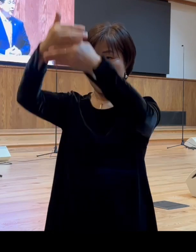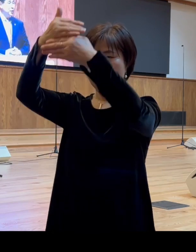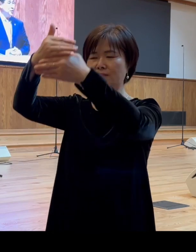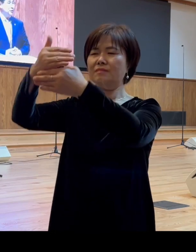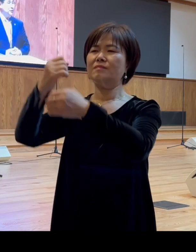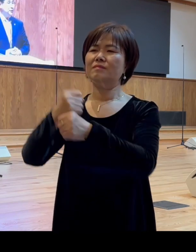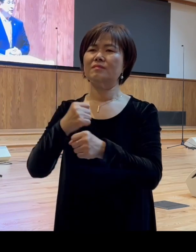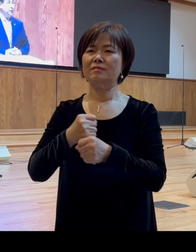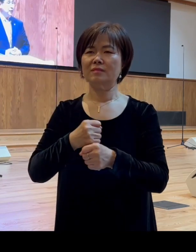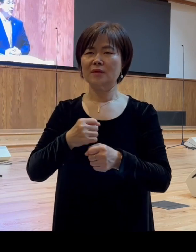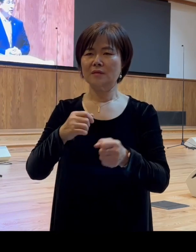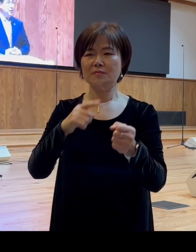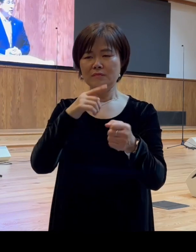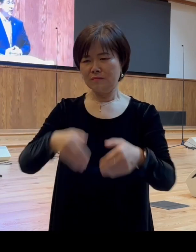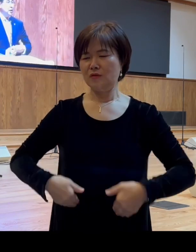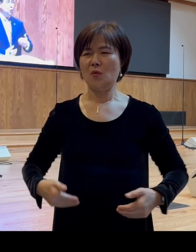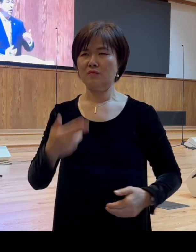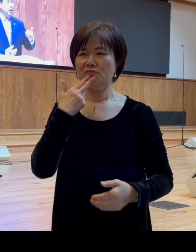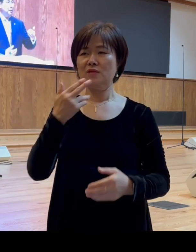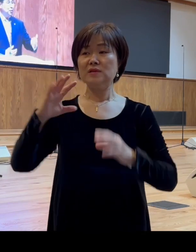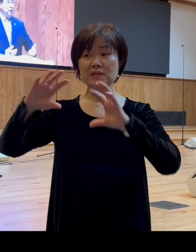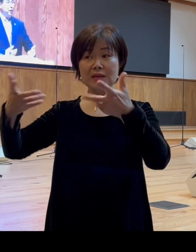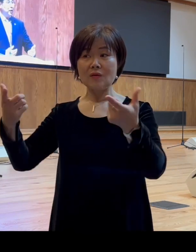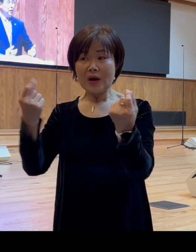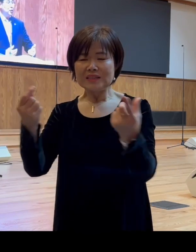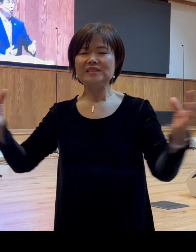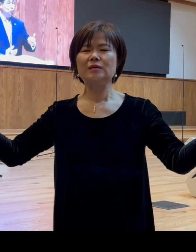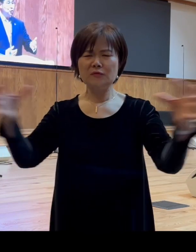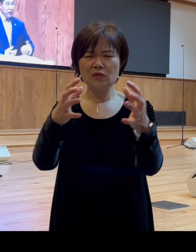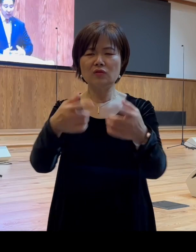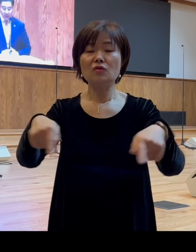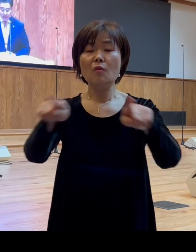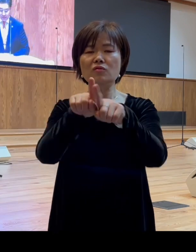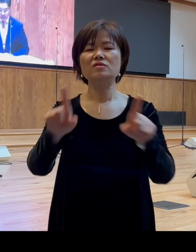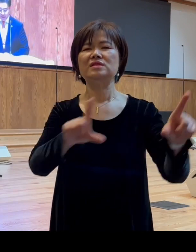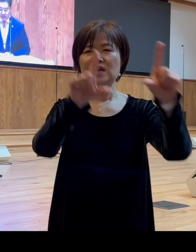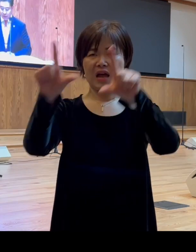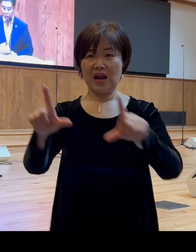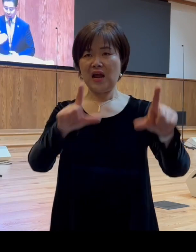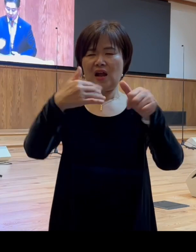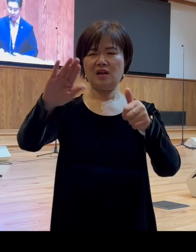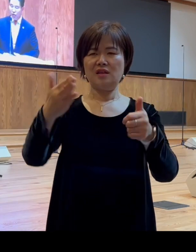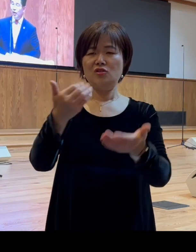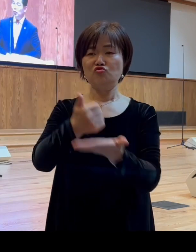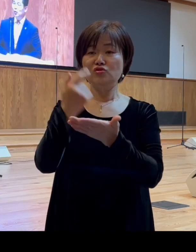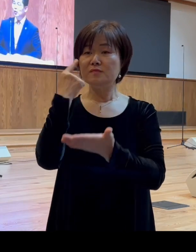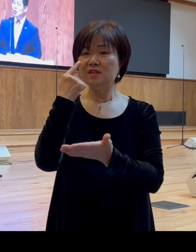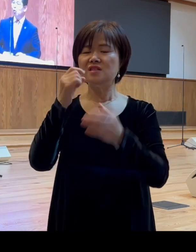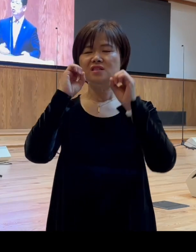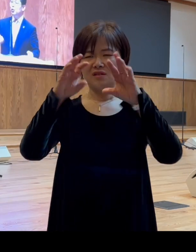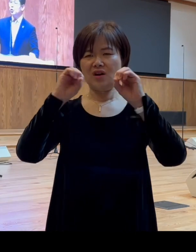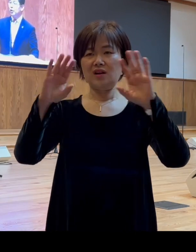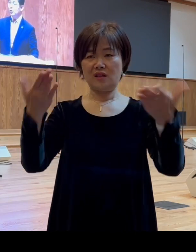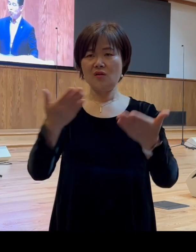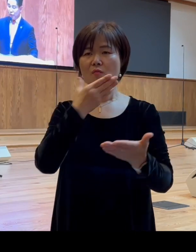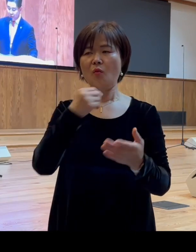세상과 함께 더불어 살아가야 합니다 그래야 주님을 증거하고 복음도 전할 수 있습니다